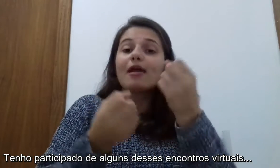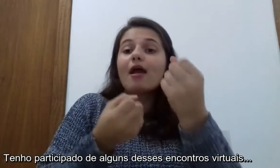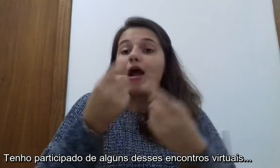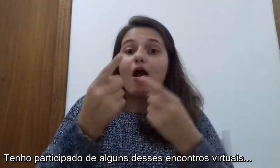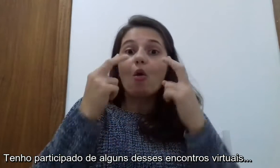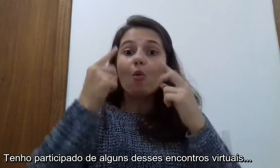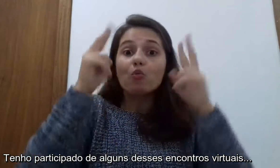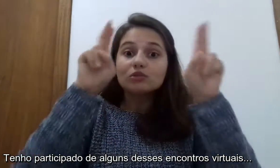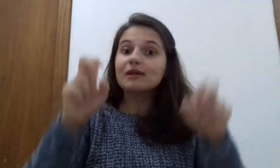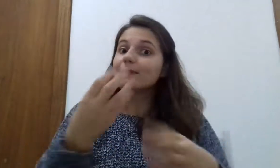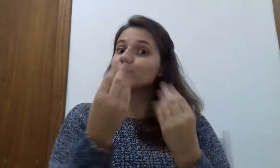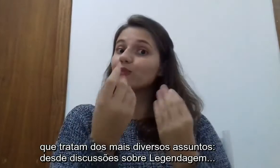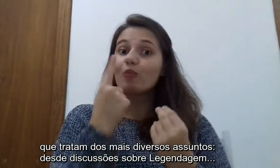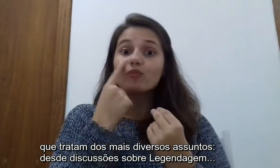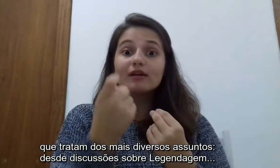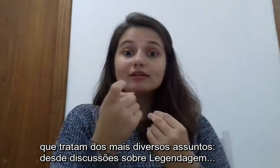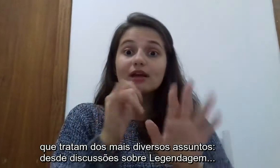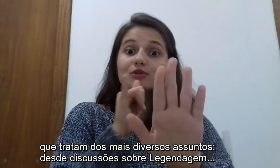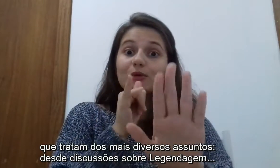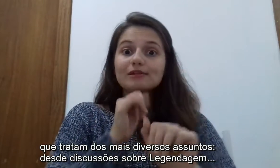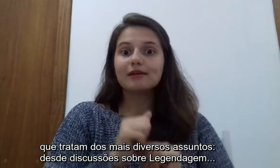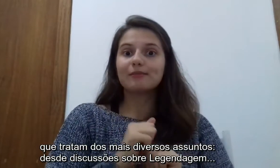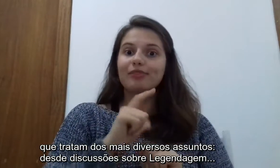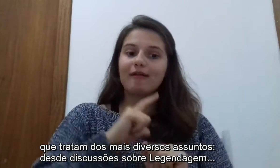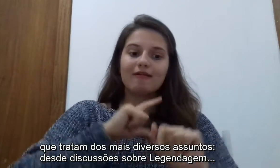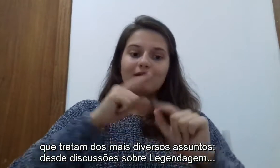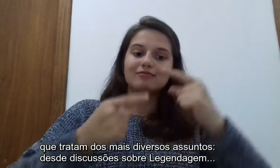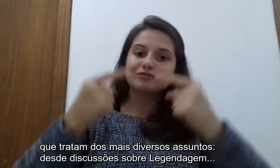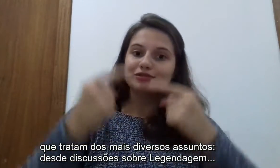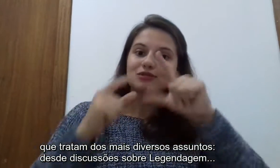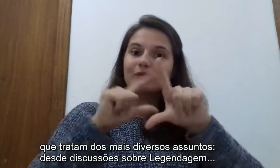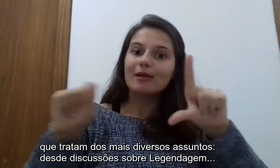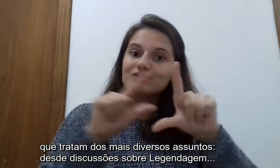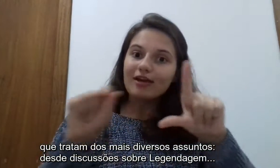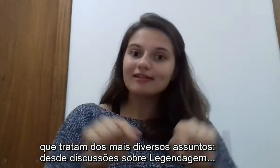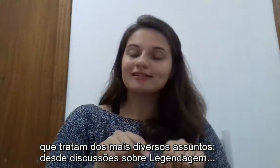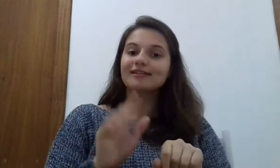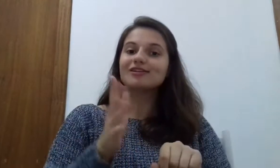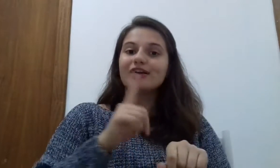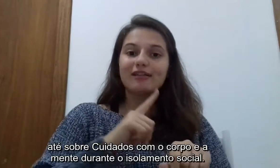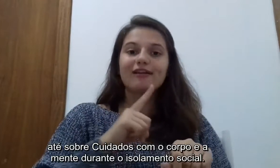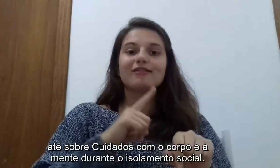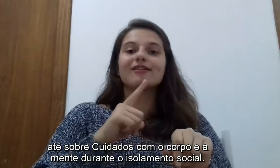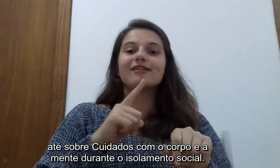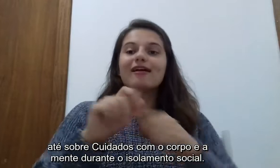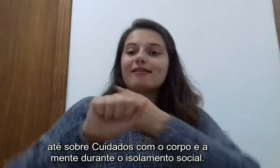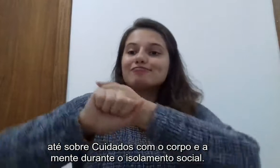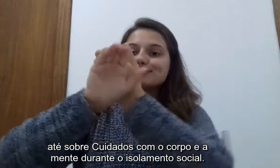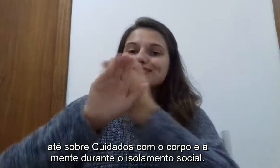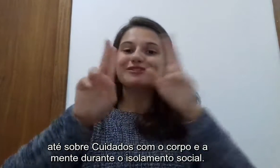que tratam dos mais diversos assuntos, desde discussões sobre legendagem, até sobre cuidados com o corpo e a mente